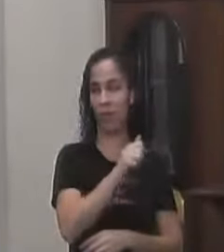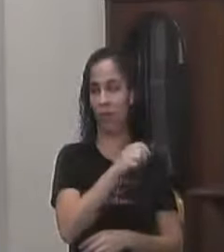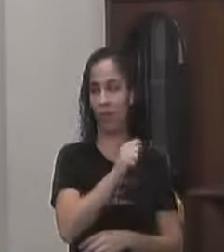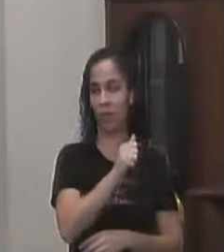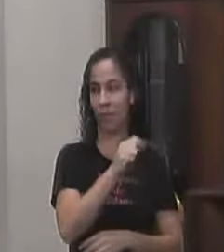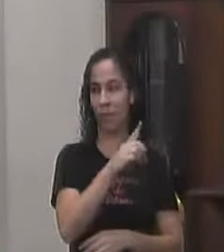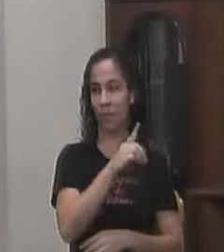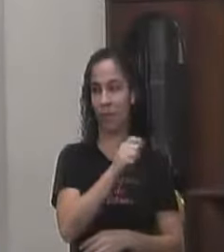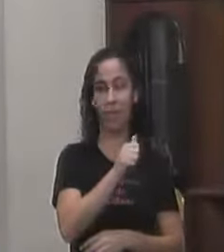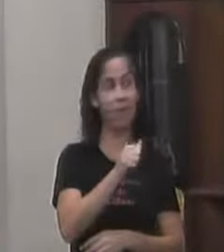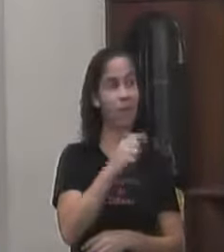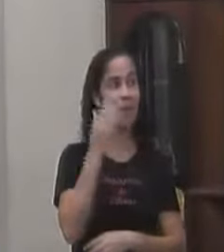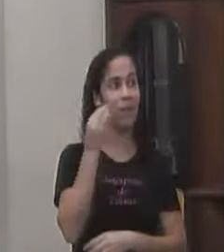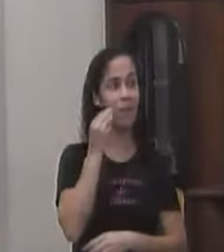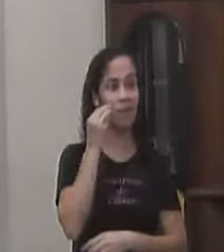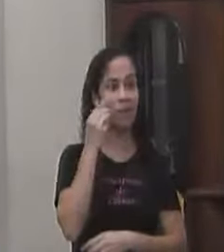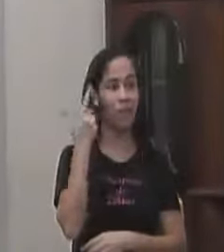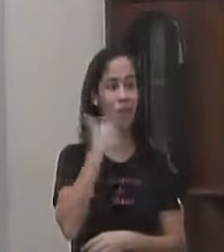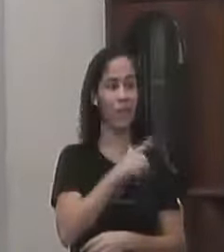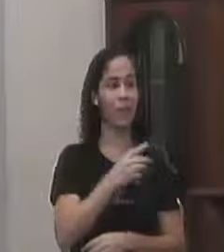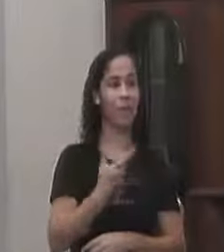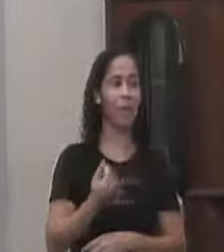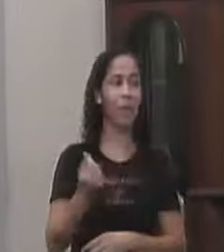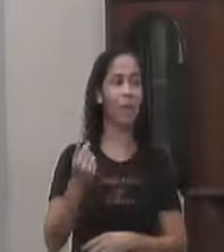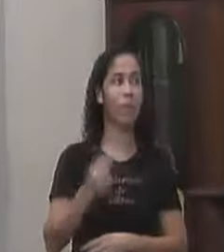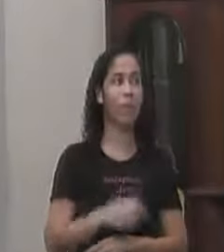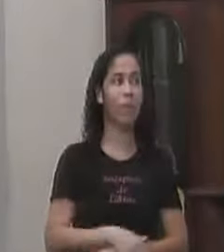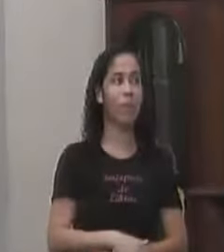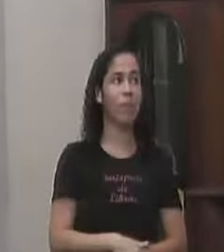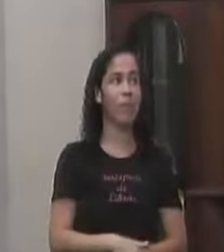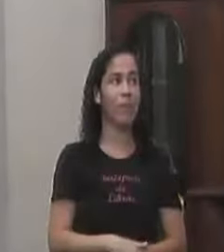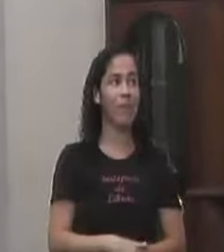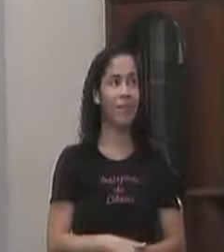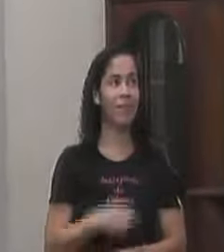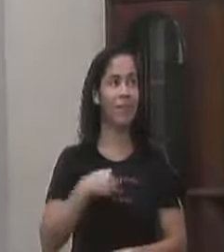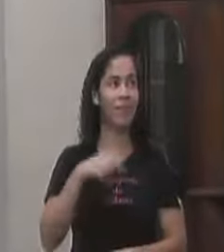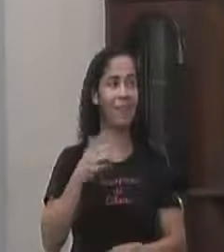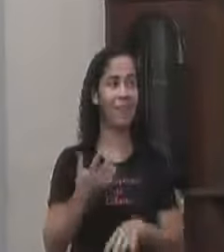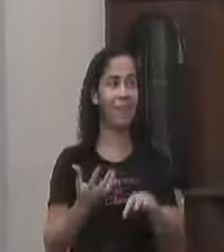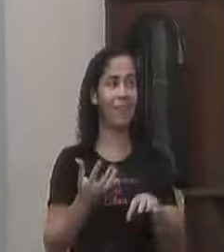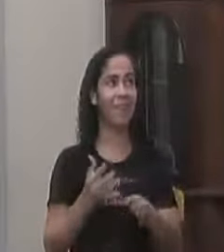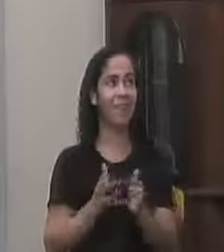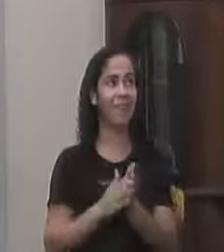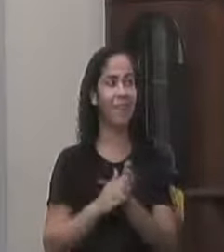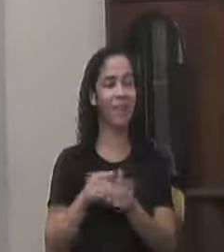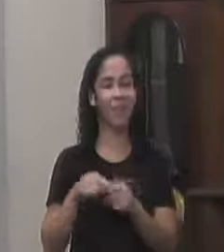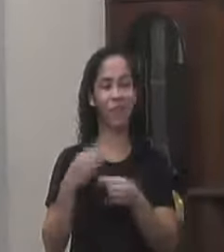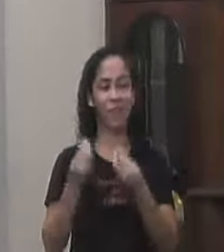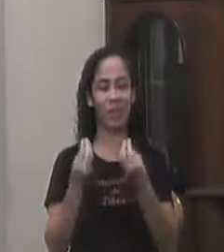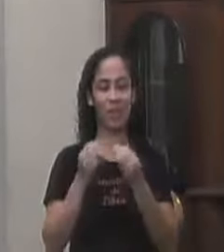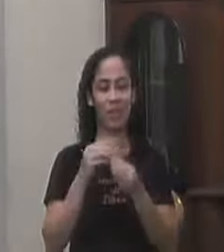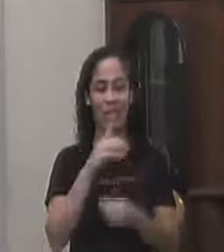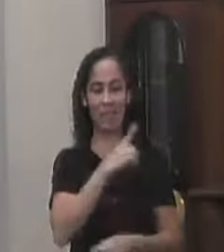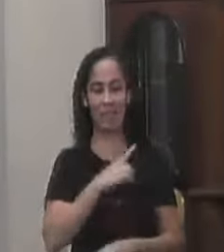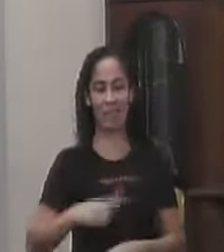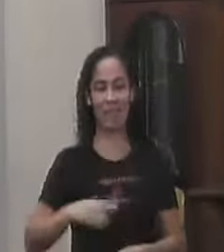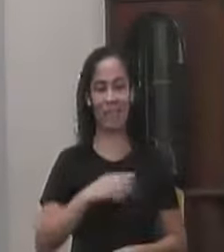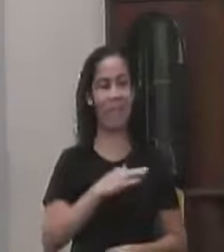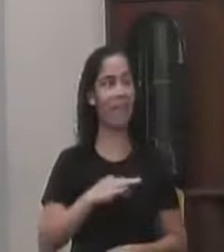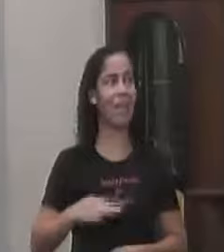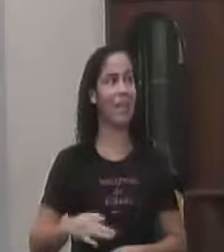distrito Tentar conseguir Recurso Enfim Vamos lá Prestigiar o gabinete Do nosso deputado